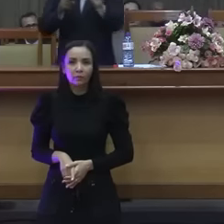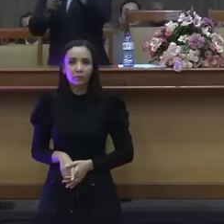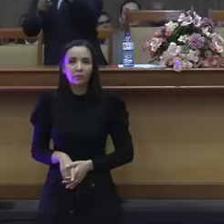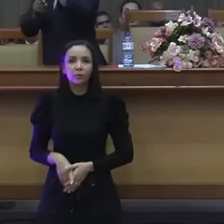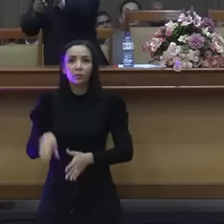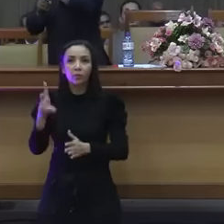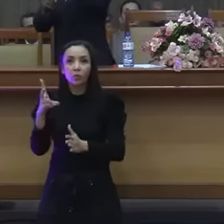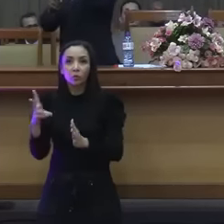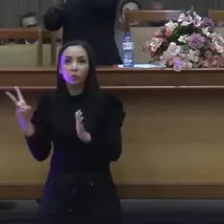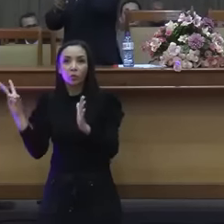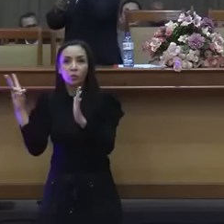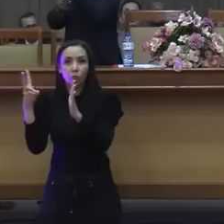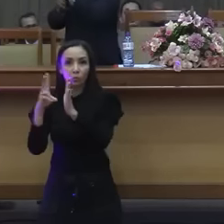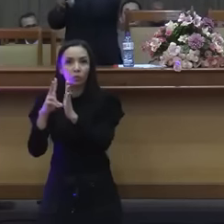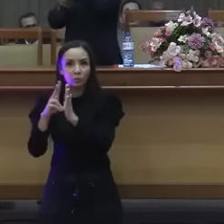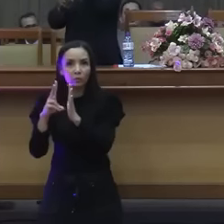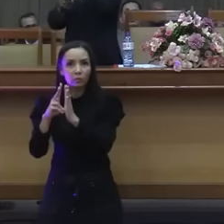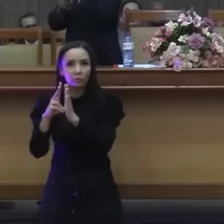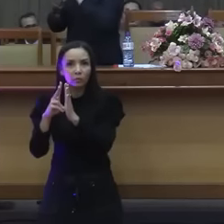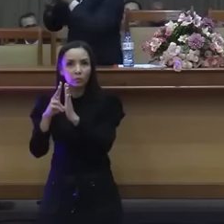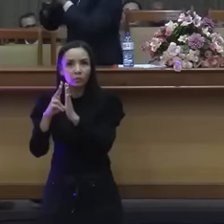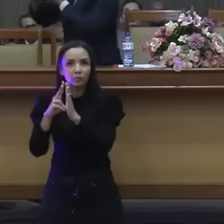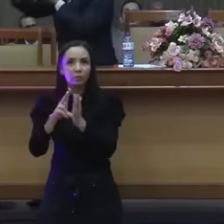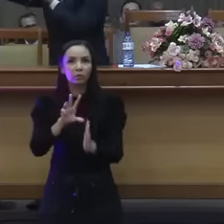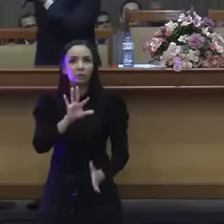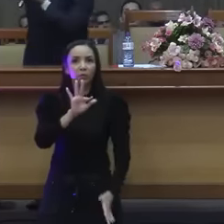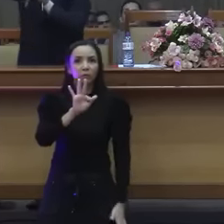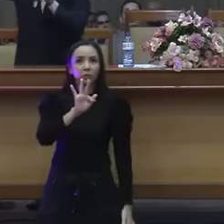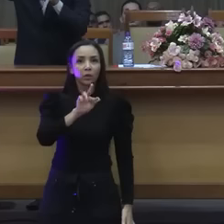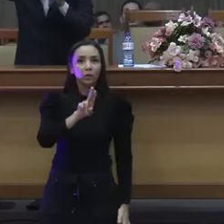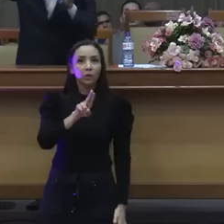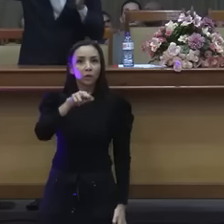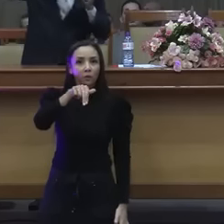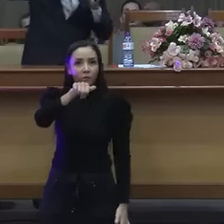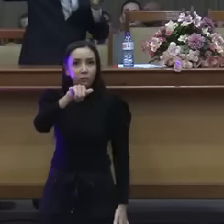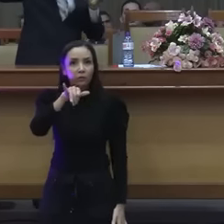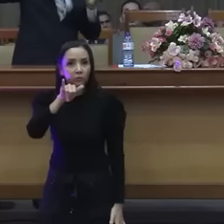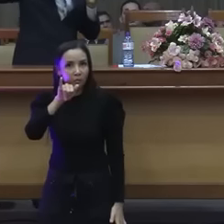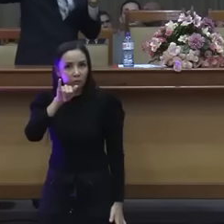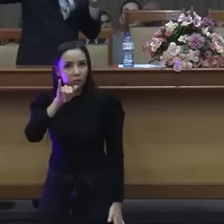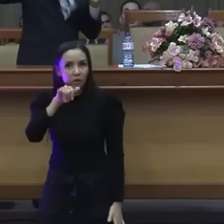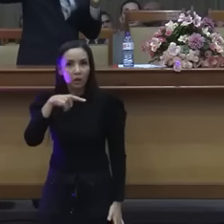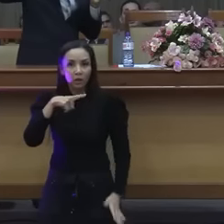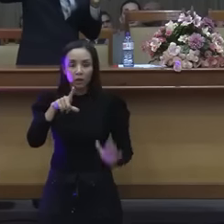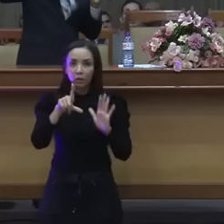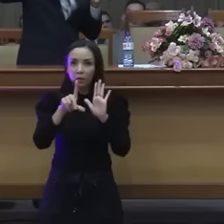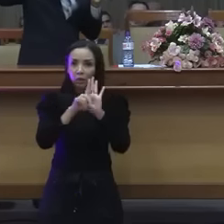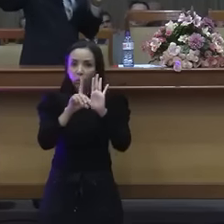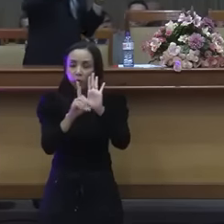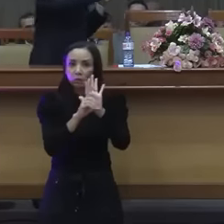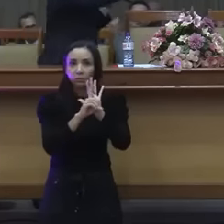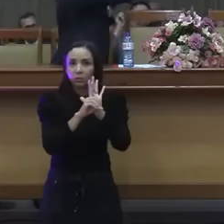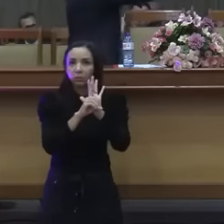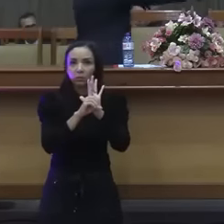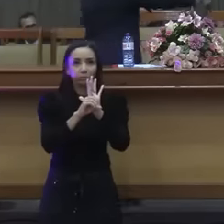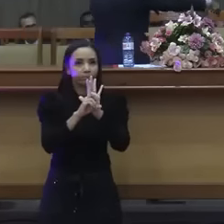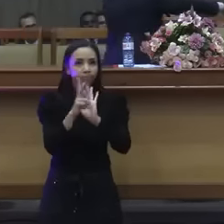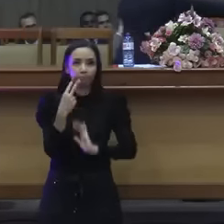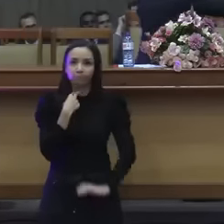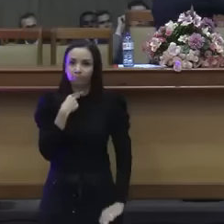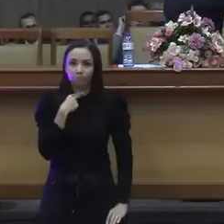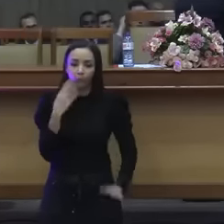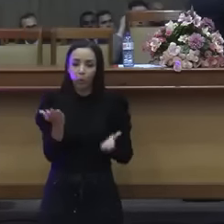Diz que não pode entrar pregador do evangelho para não levar costume de Cristo para lá. Porque ele tem os seus